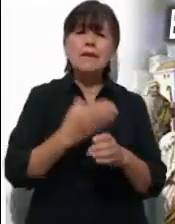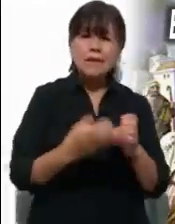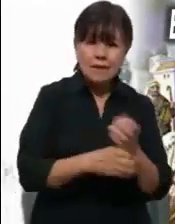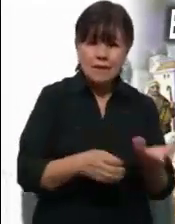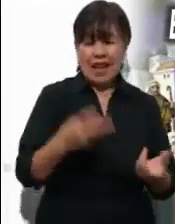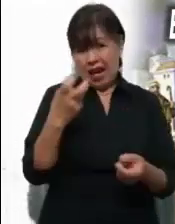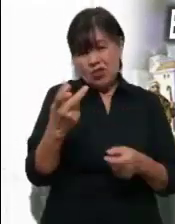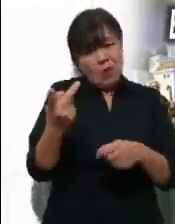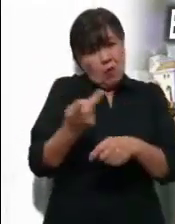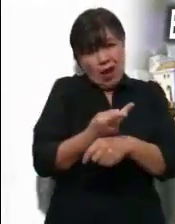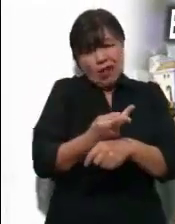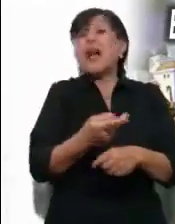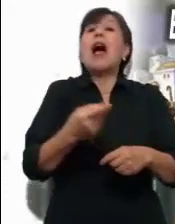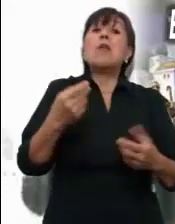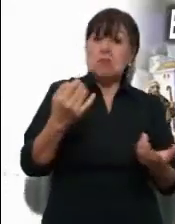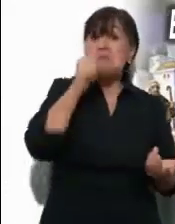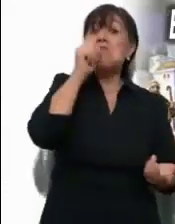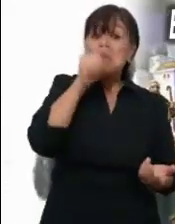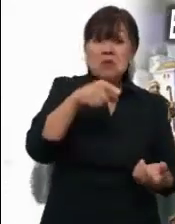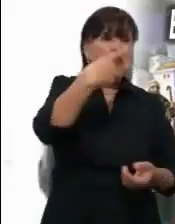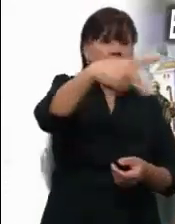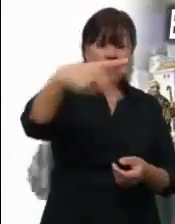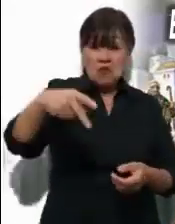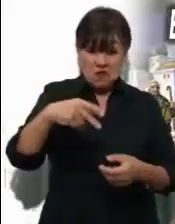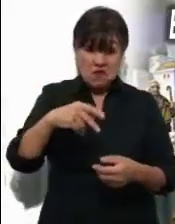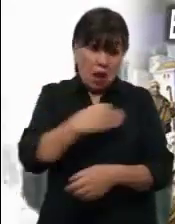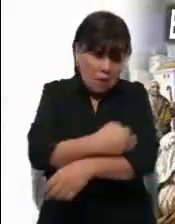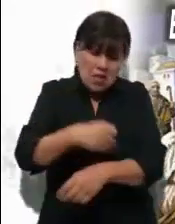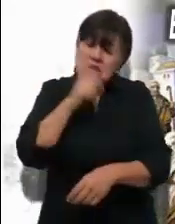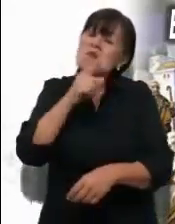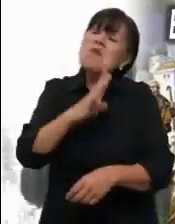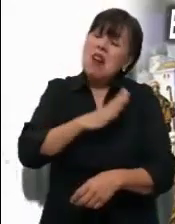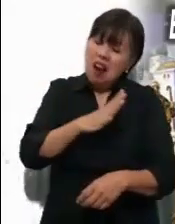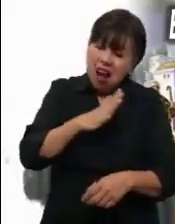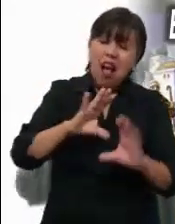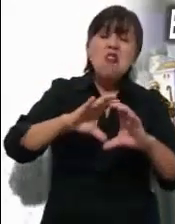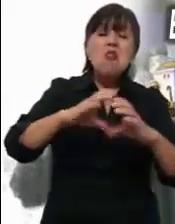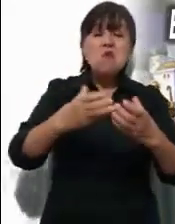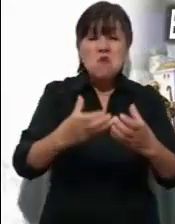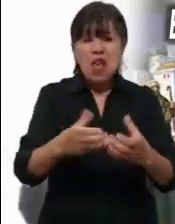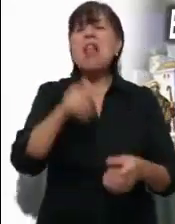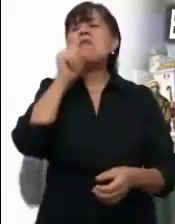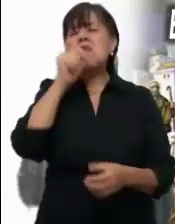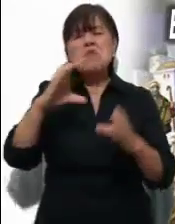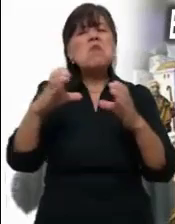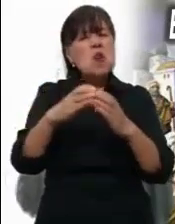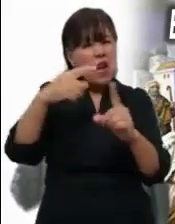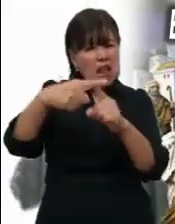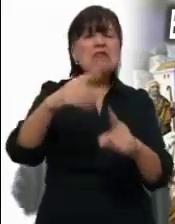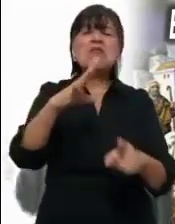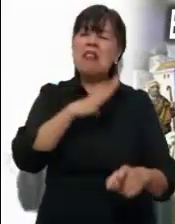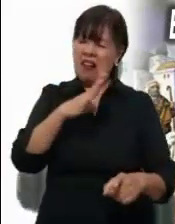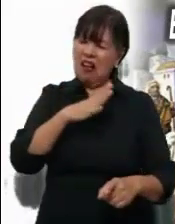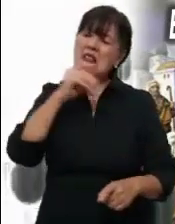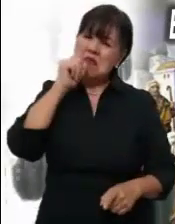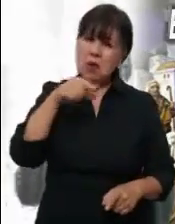situaciones que también se dan en nuestras familias, en nuestras comunidades y en la misma iglesia. Tendremos que estar